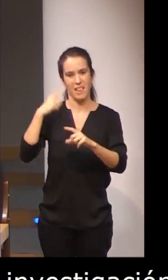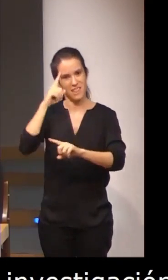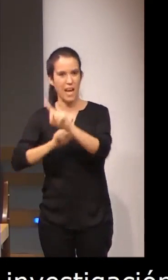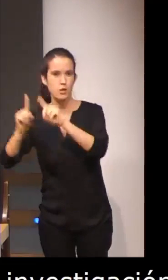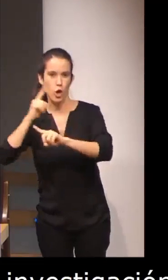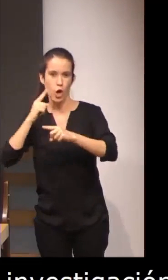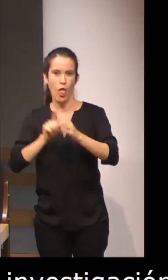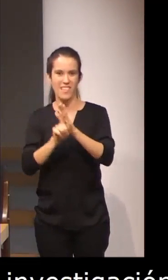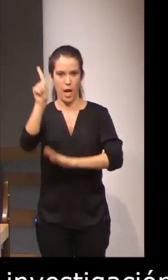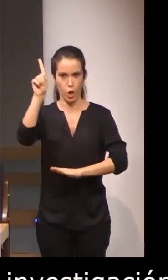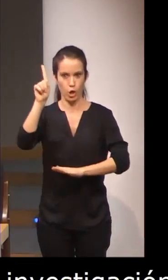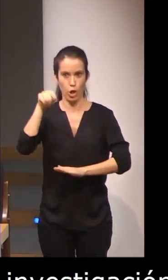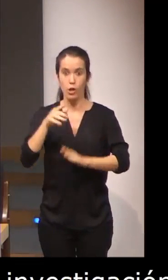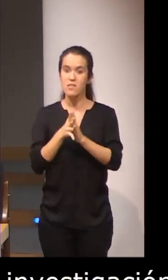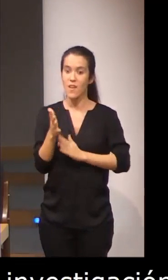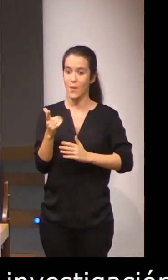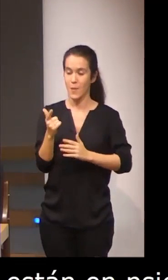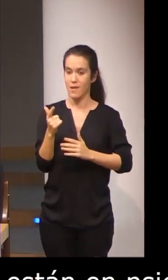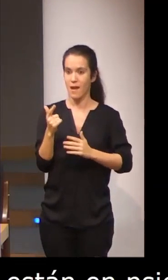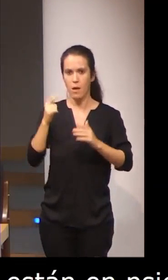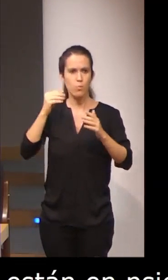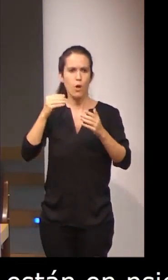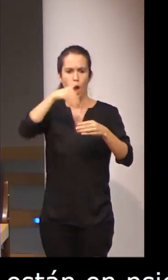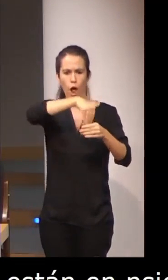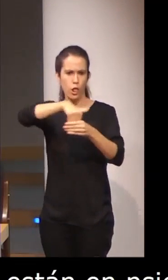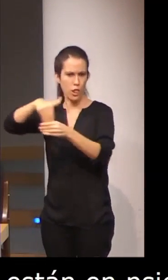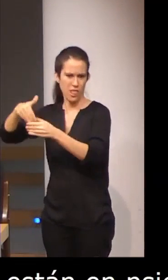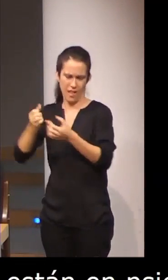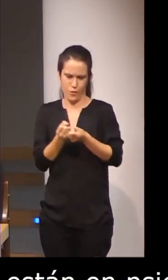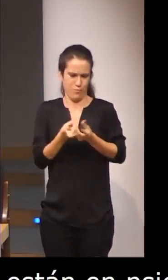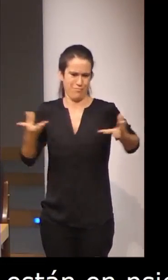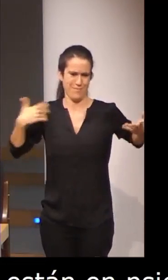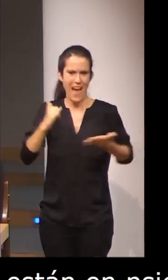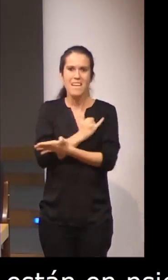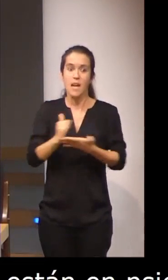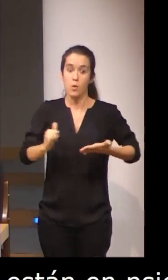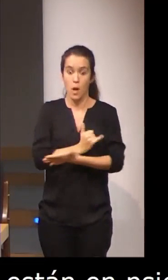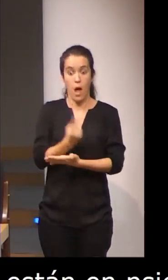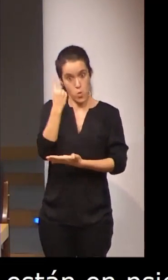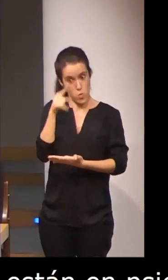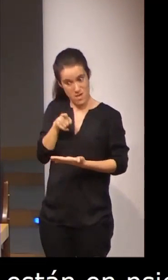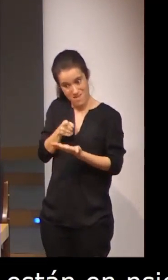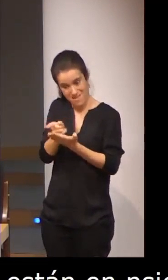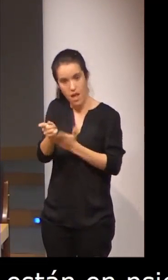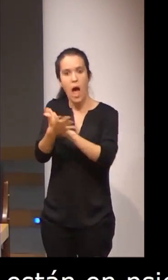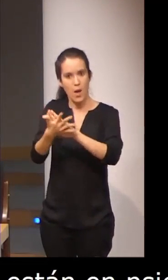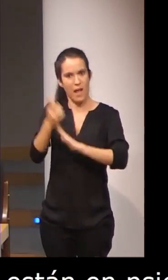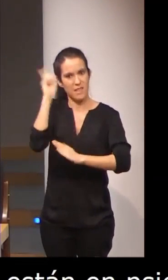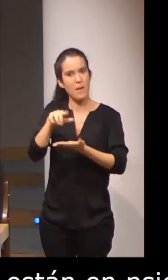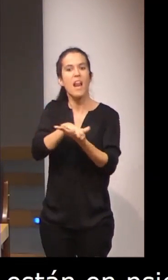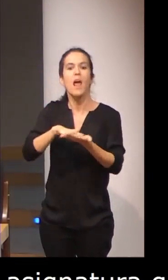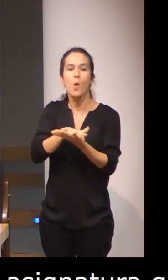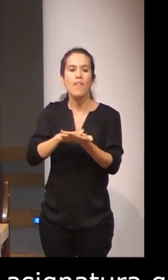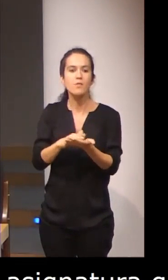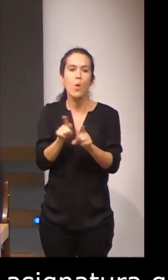donde abordamos, dentro de muchísimos contenidos que abarca la asignatura, pues abordamos la lengua de signos como